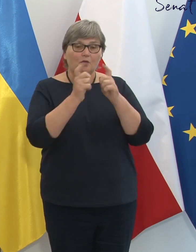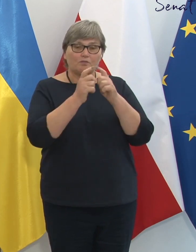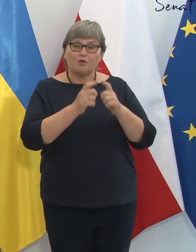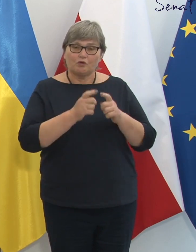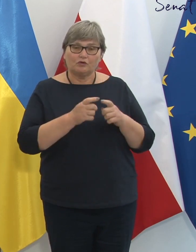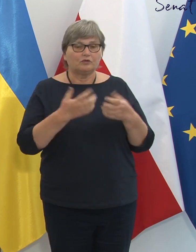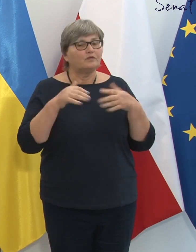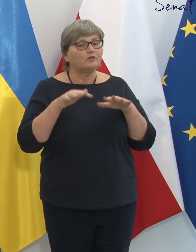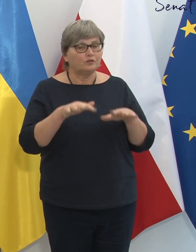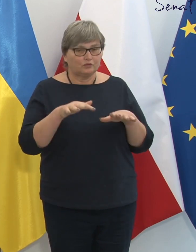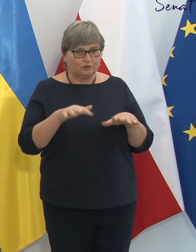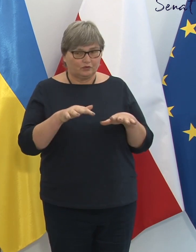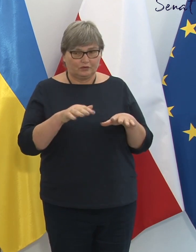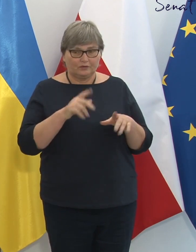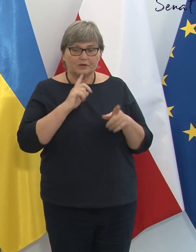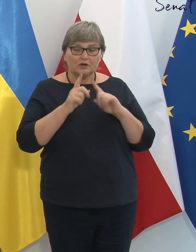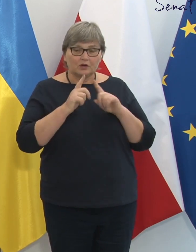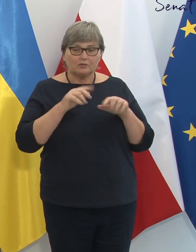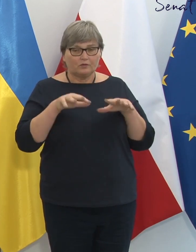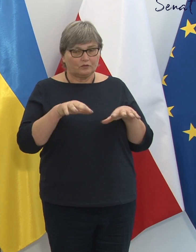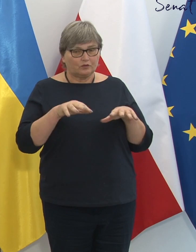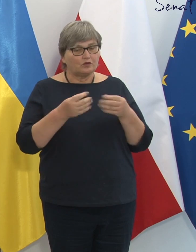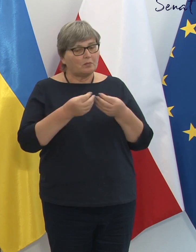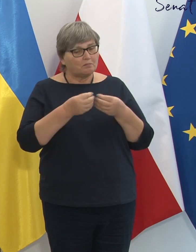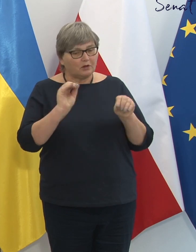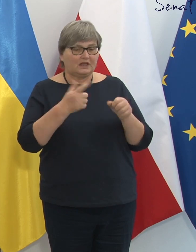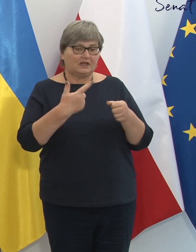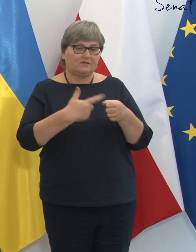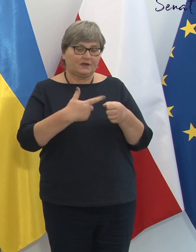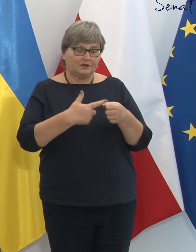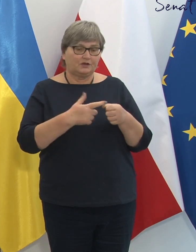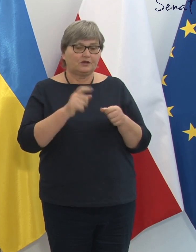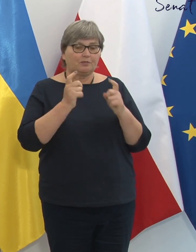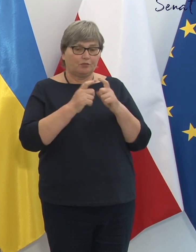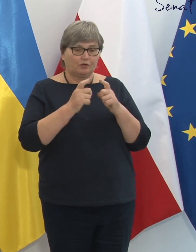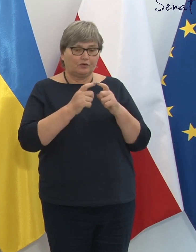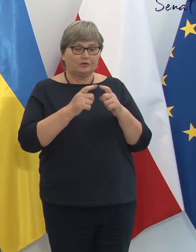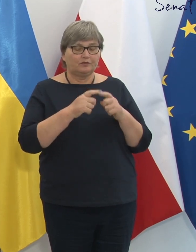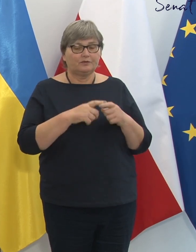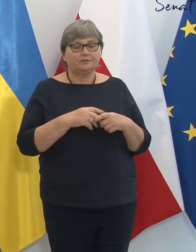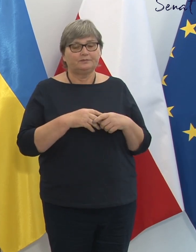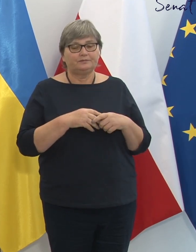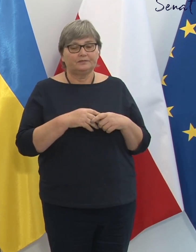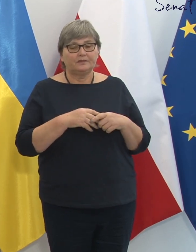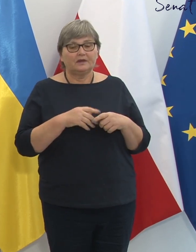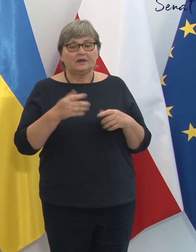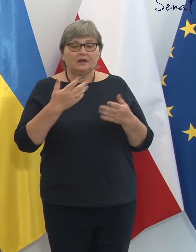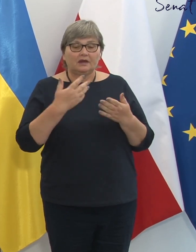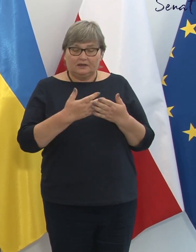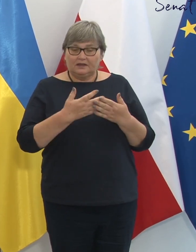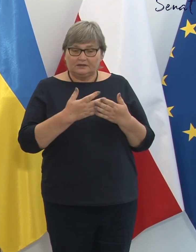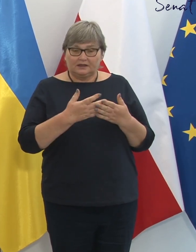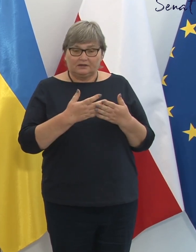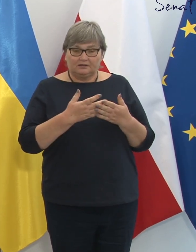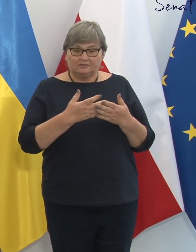sporo, grubo ponad 20, więc senatorowie będą